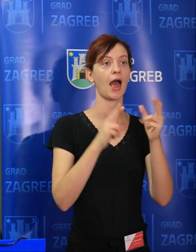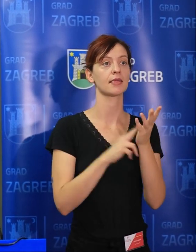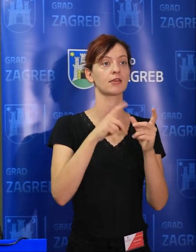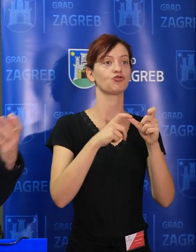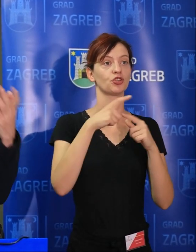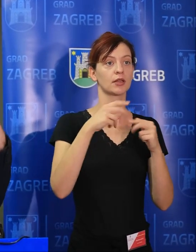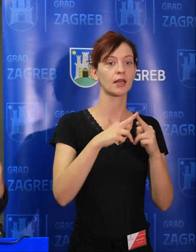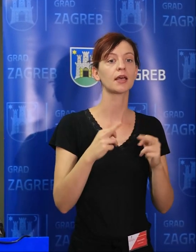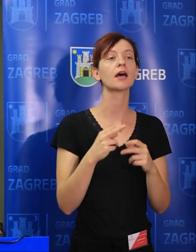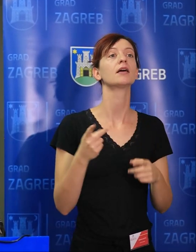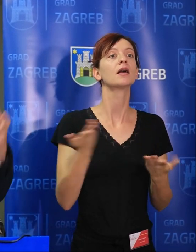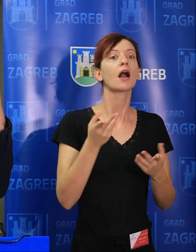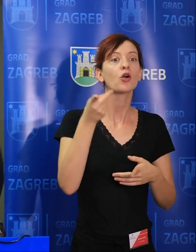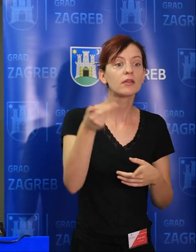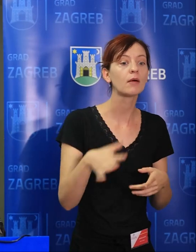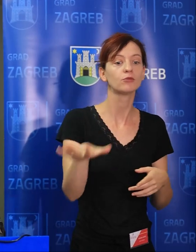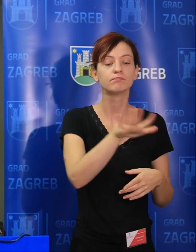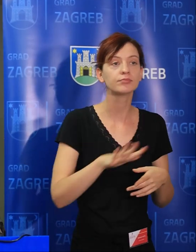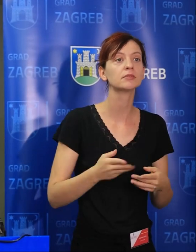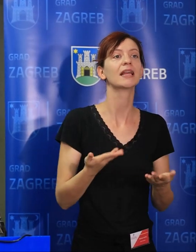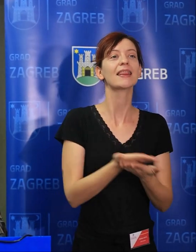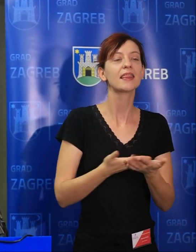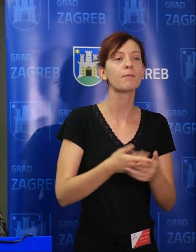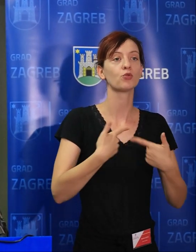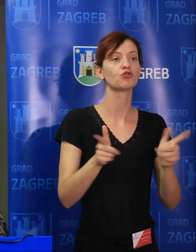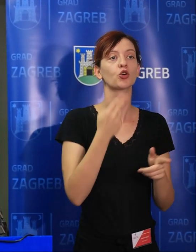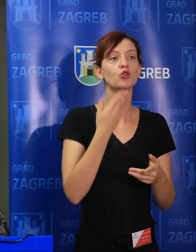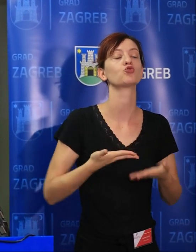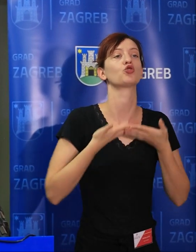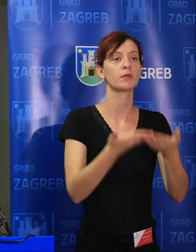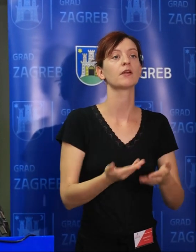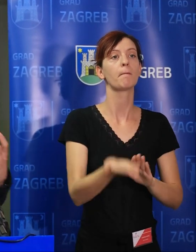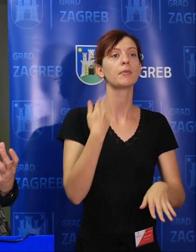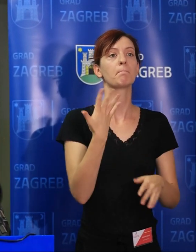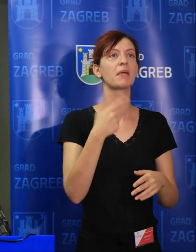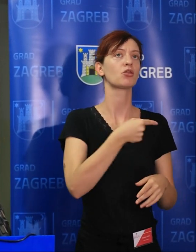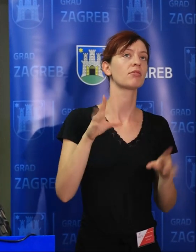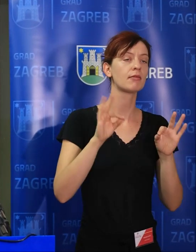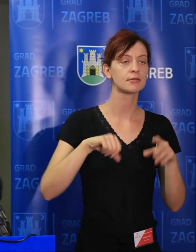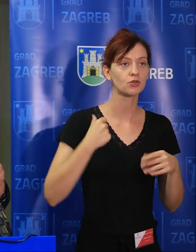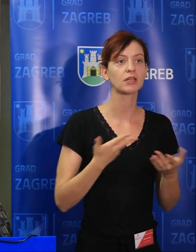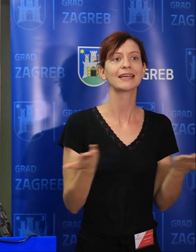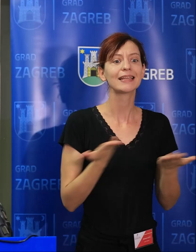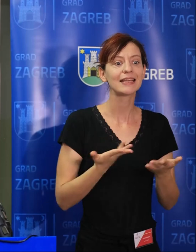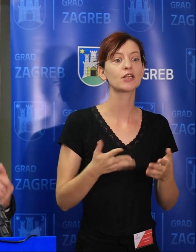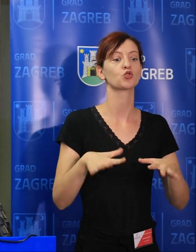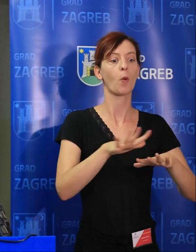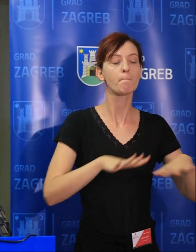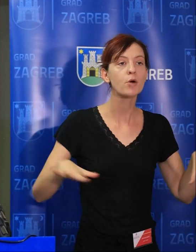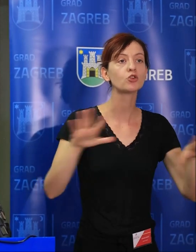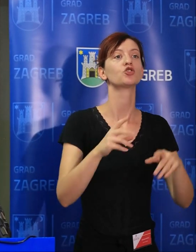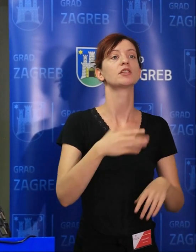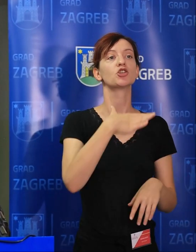stavljena izgradnina, temlju dozvola koje su još izdane prije pet, desetih godina, i gdje su sve maknice i prostori uopće za škole, za